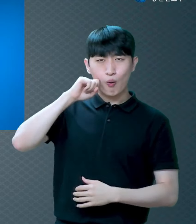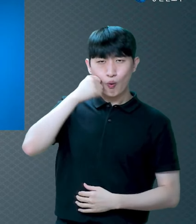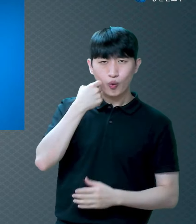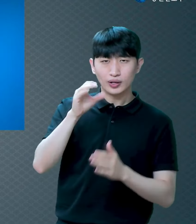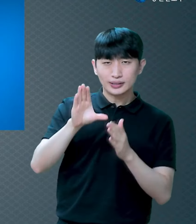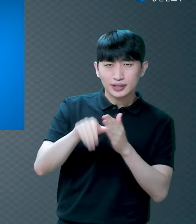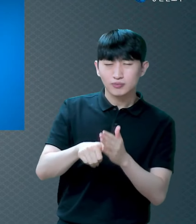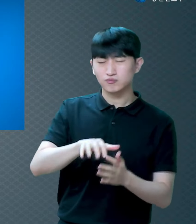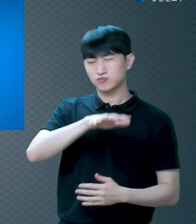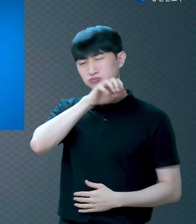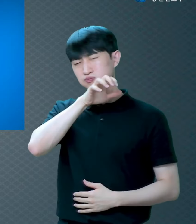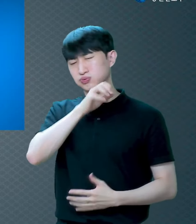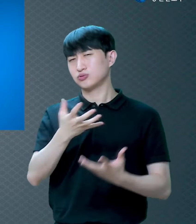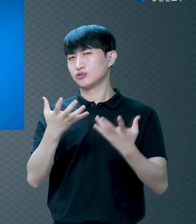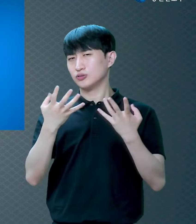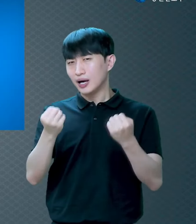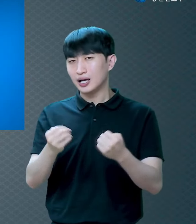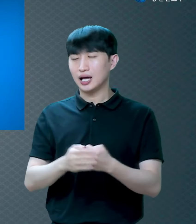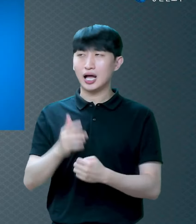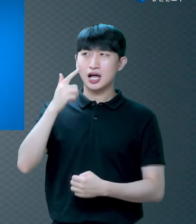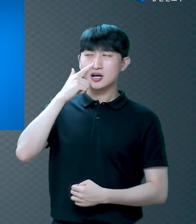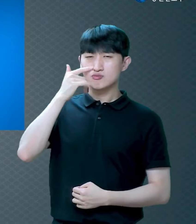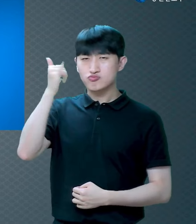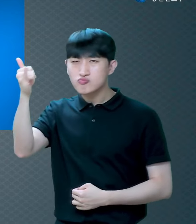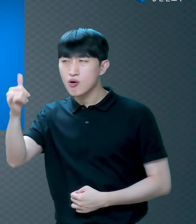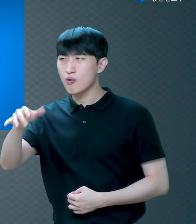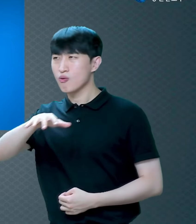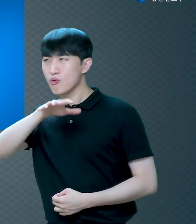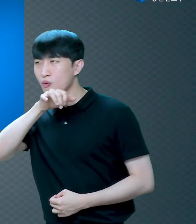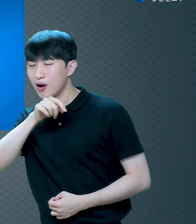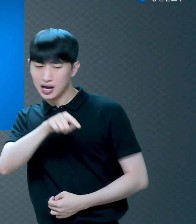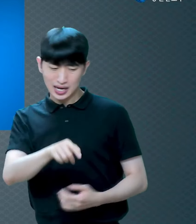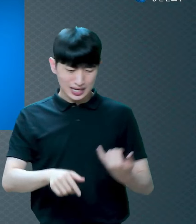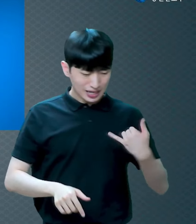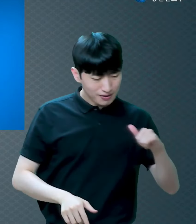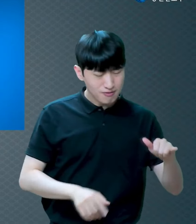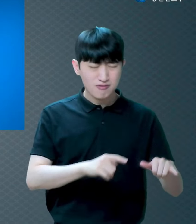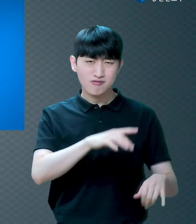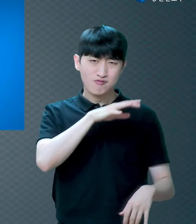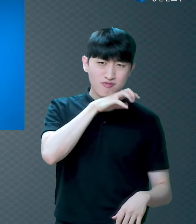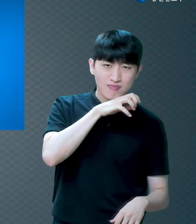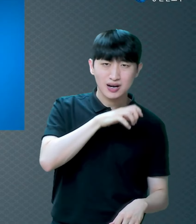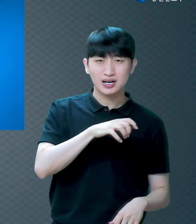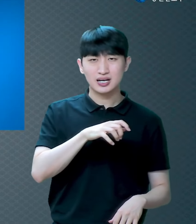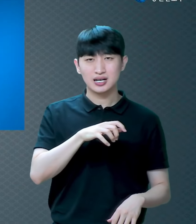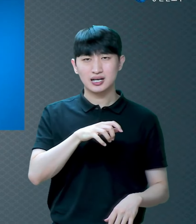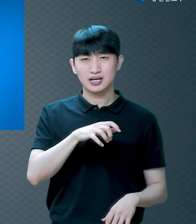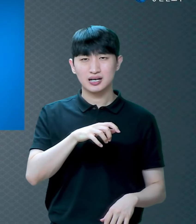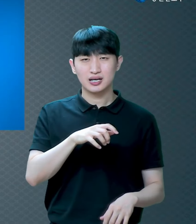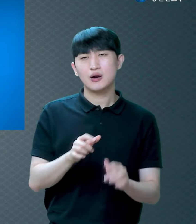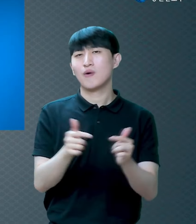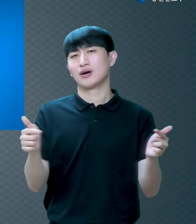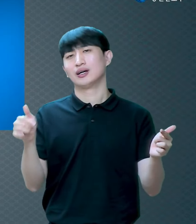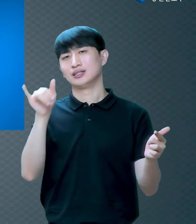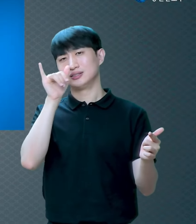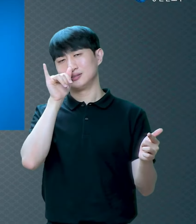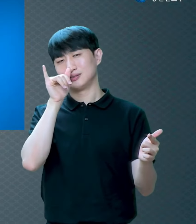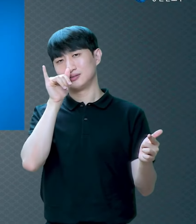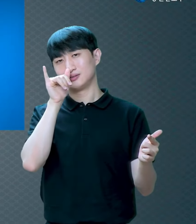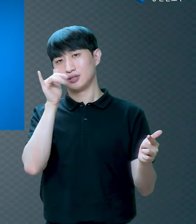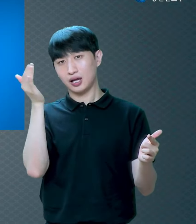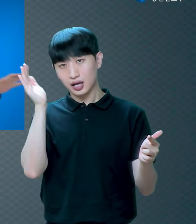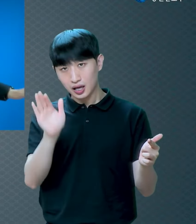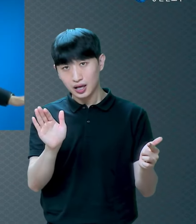자식 원망하고 부모님 원망하고 누구 원망할 일이 아니에요 오늘의 나는 오늘의 만들어졌어요